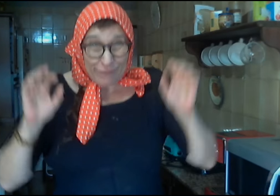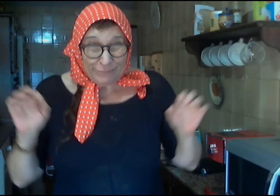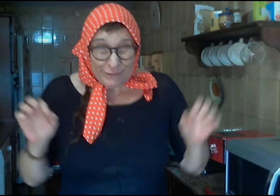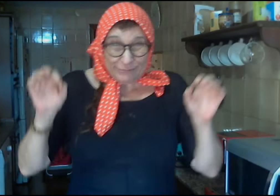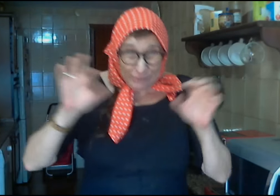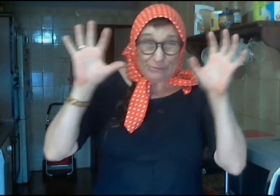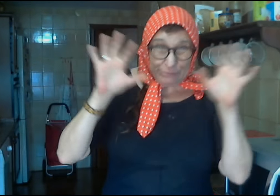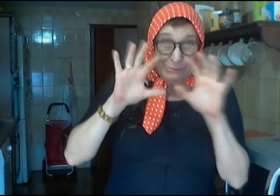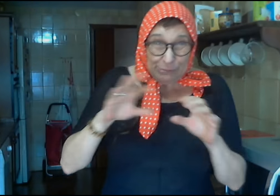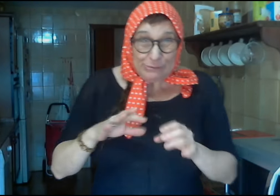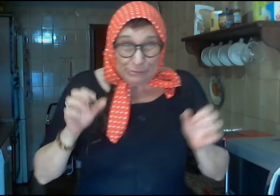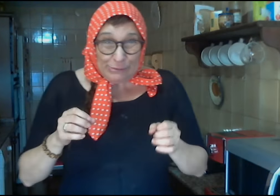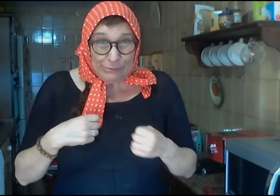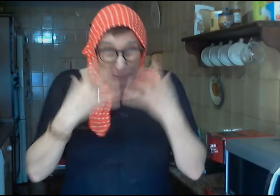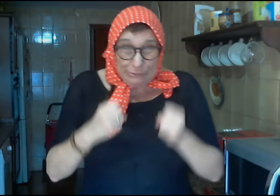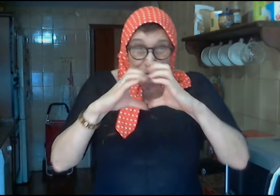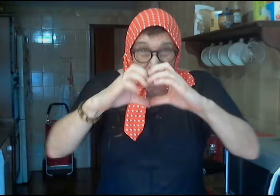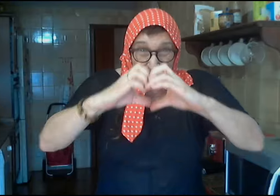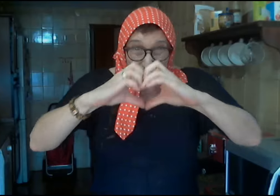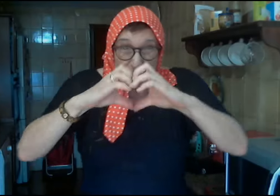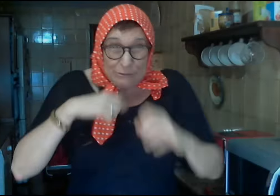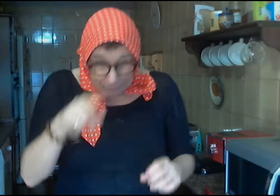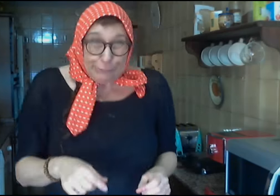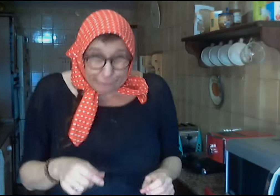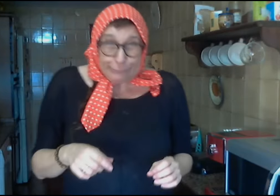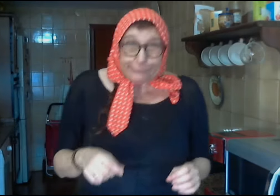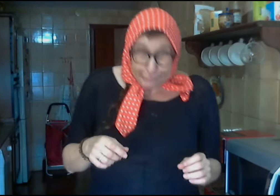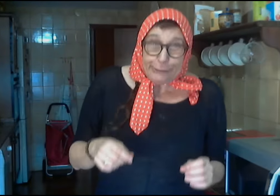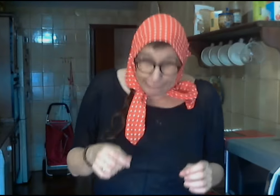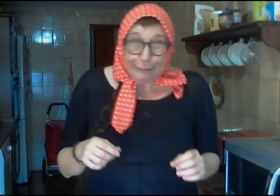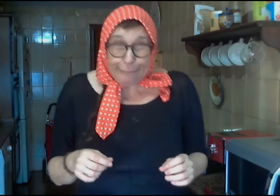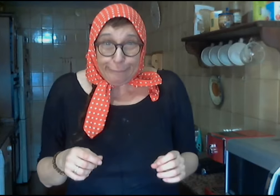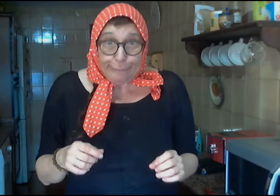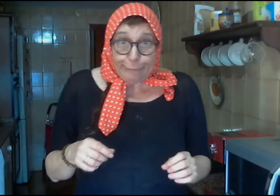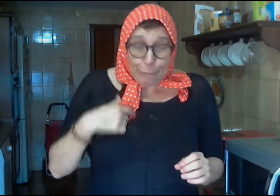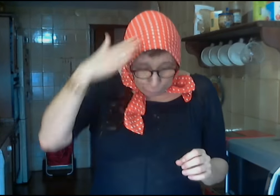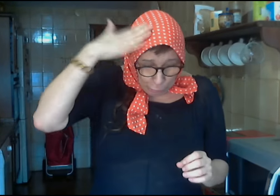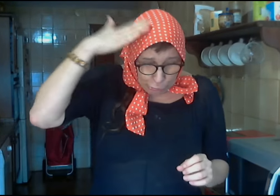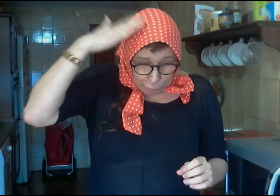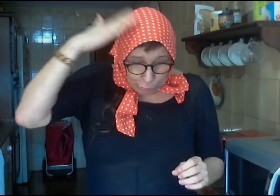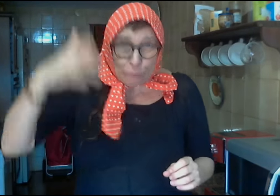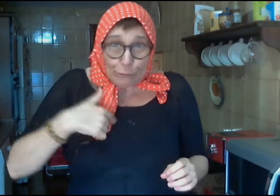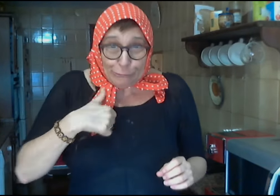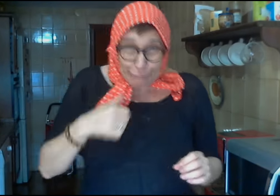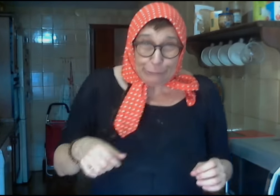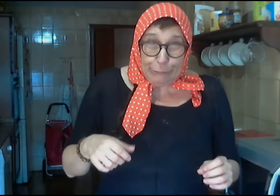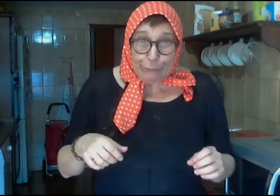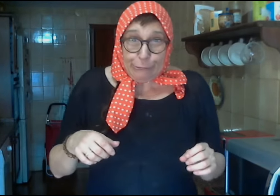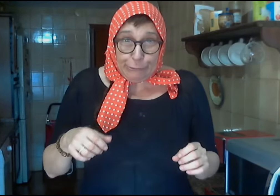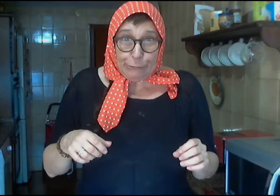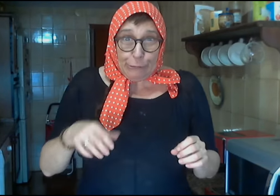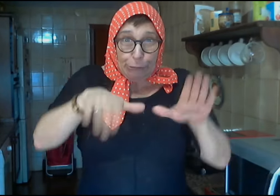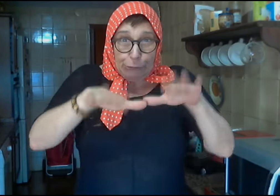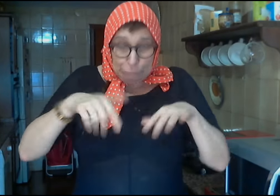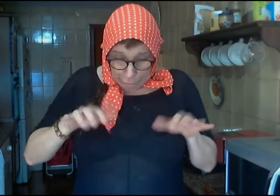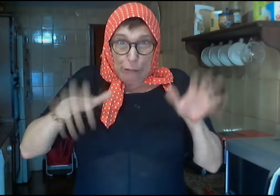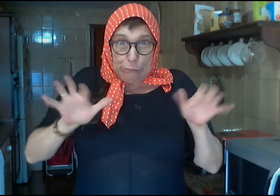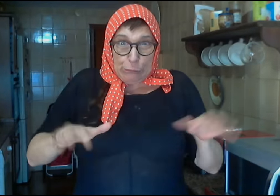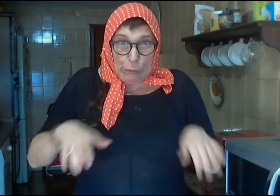rondando los 20 grados en muchas de las comunidades. Con valores que van a seguir siendo extremadamente suaves en muchas regiones. Sobre todo en sudeste peninsular. Valores acercándose fácilmente a los 20 grados. Al día